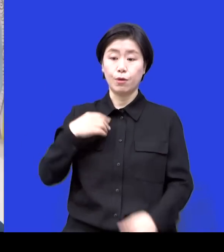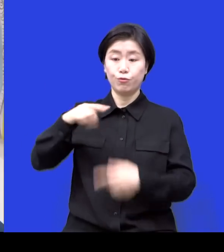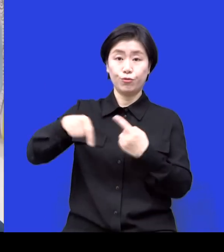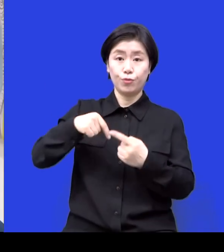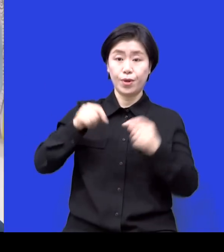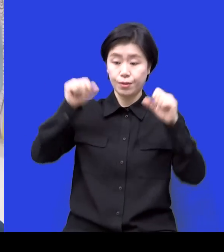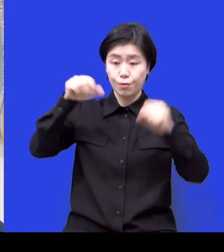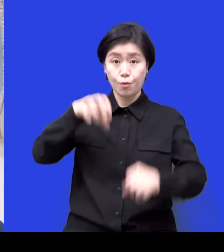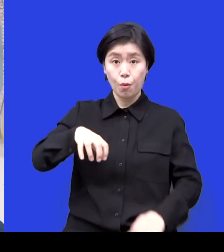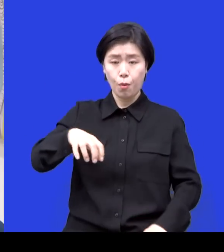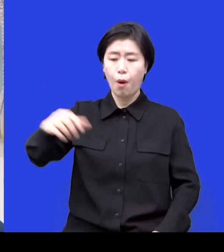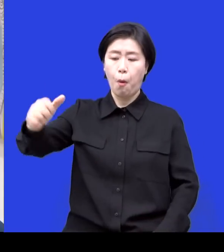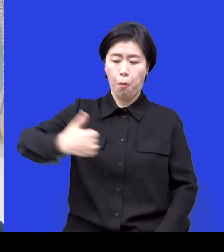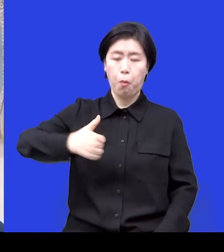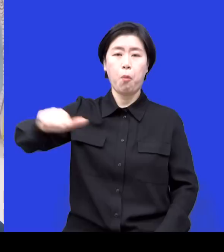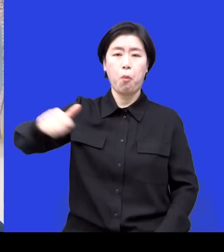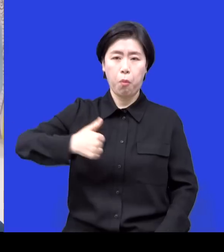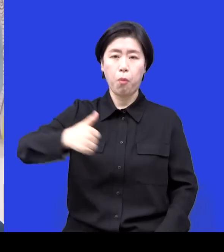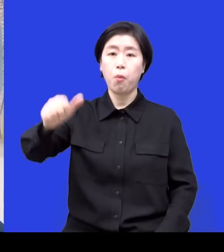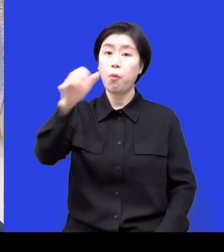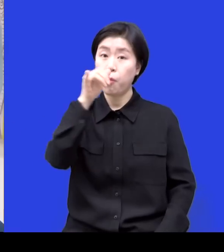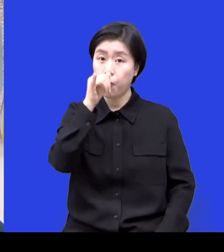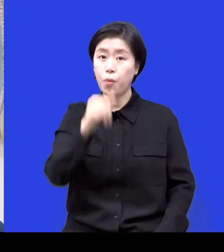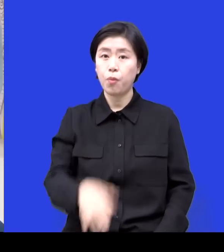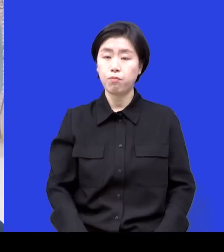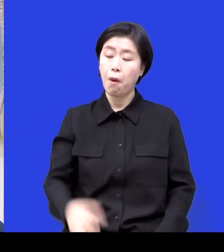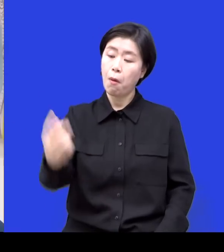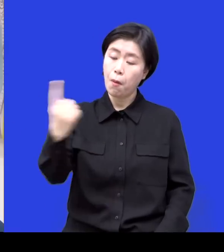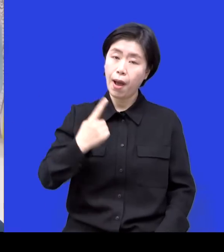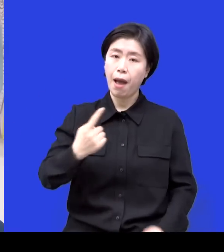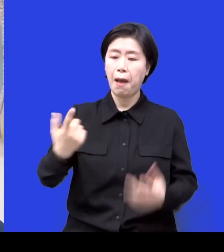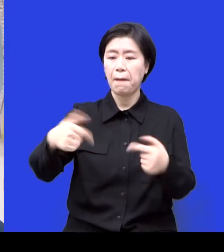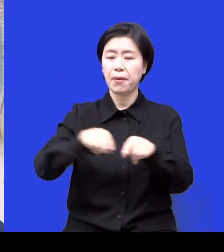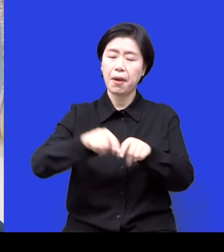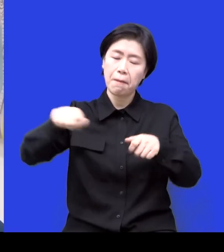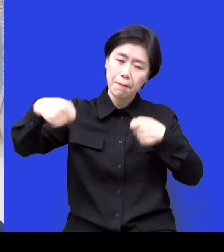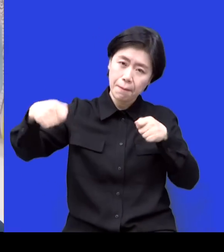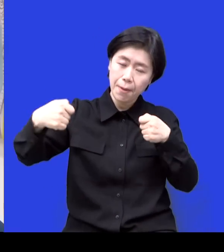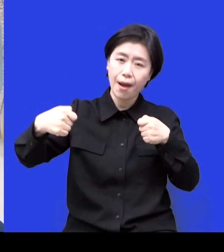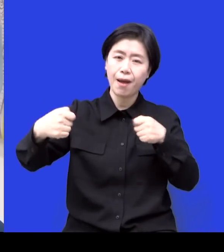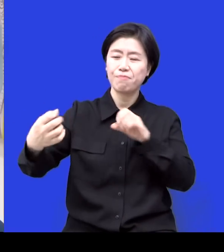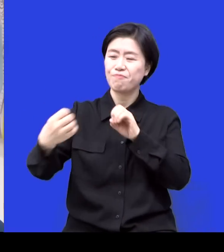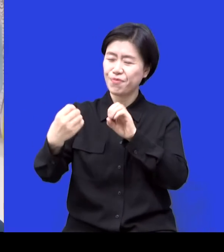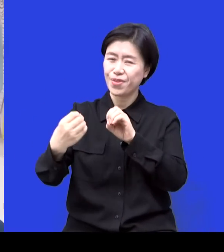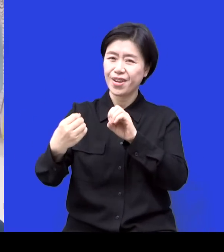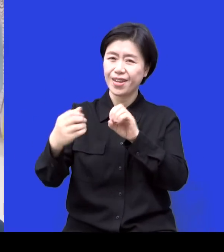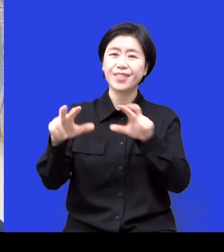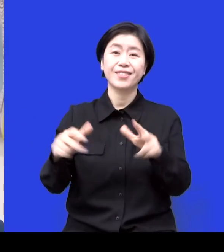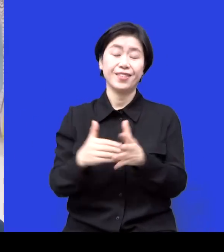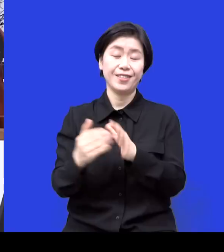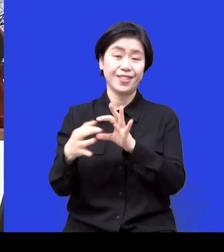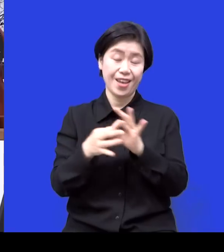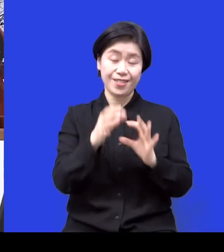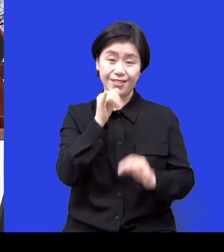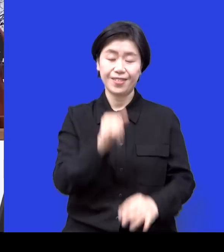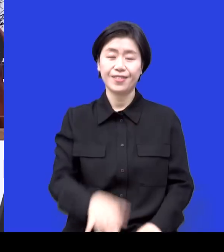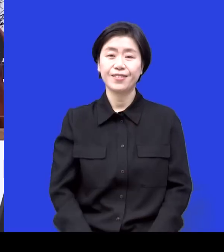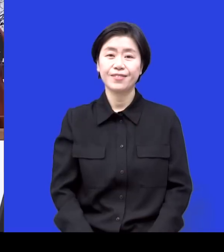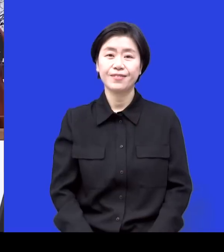자유롭게 들락날락해요. 그래서 밥 먹고 얘기하고 그렇게. 아니 그러면은